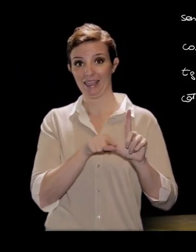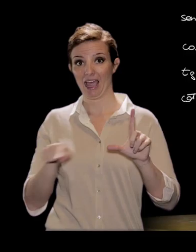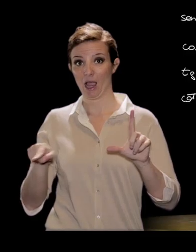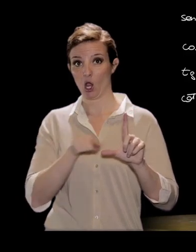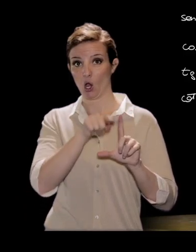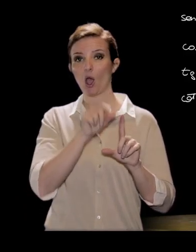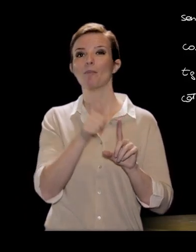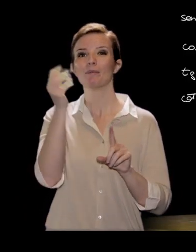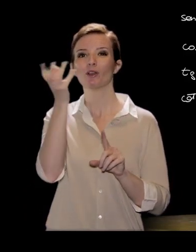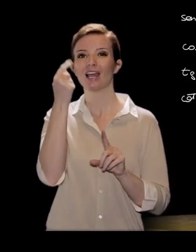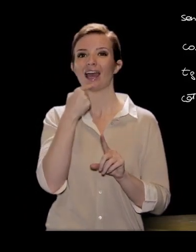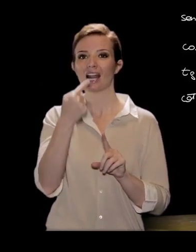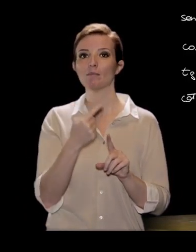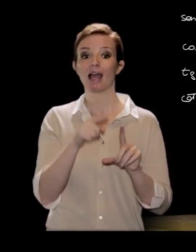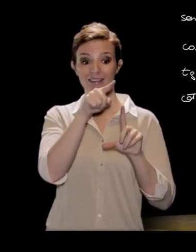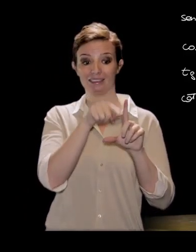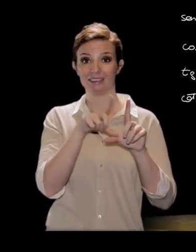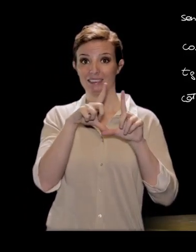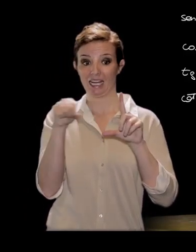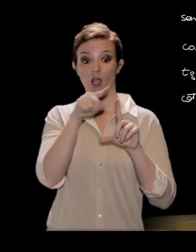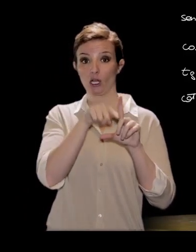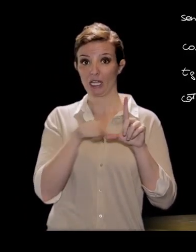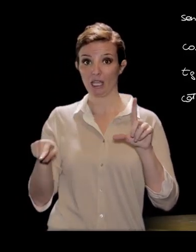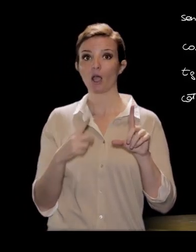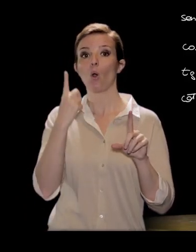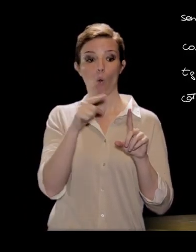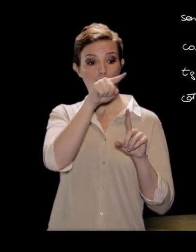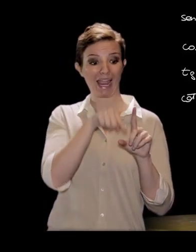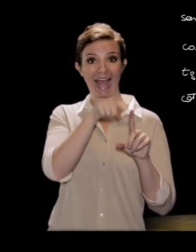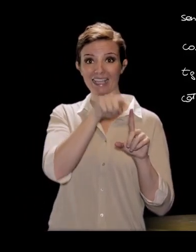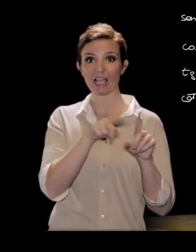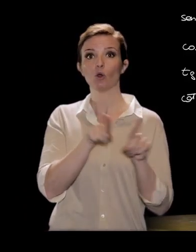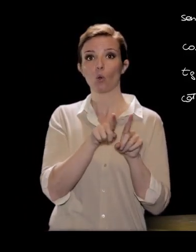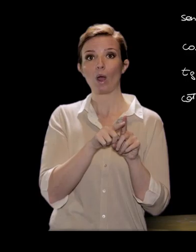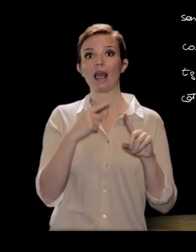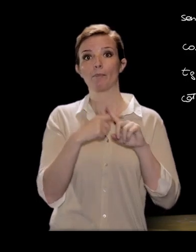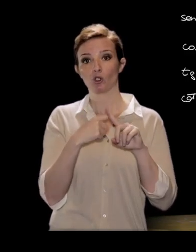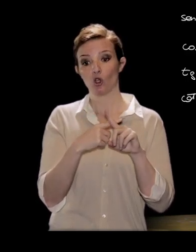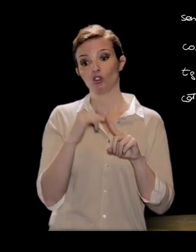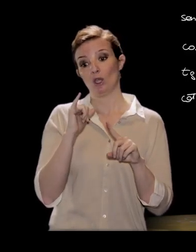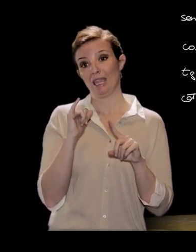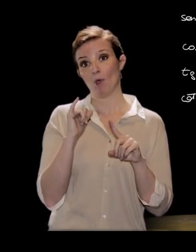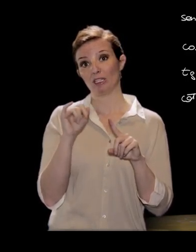rettangolo un cateto è uguale al prodotto dell'ipotenusa per il seno dell'angolo opposto al cateto stesso.